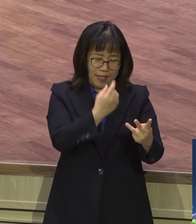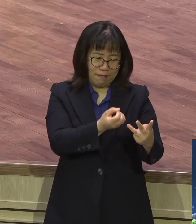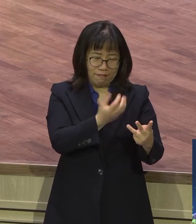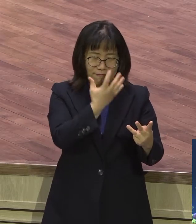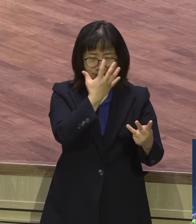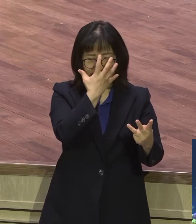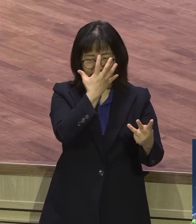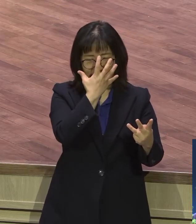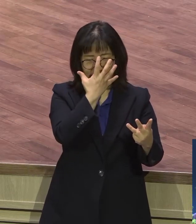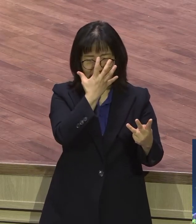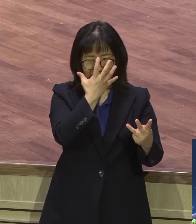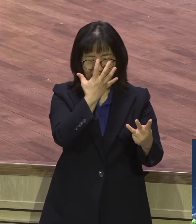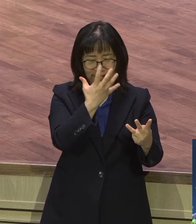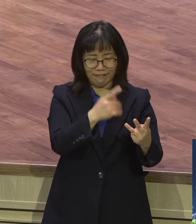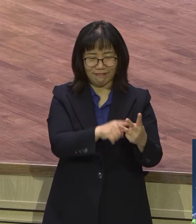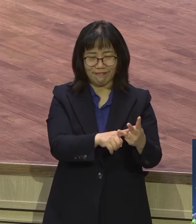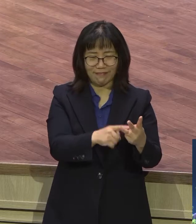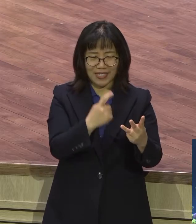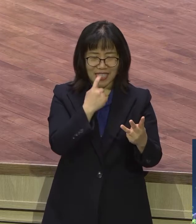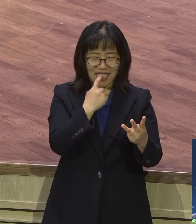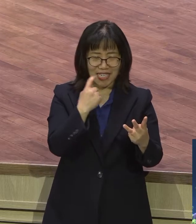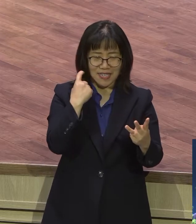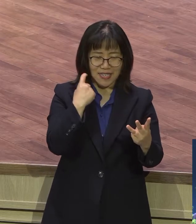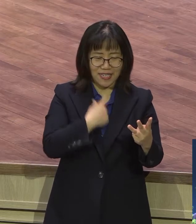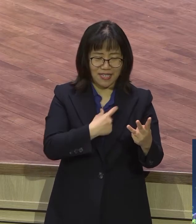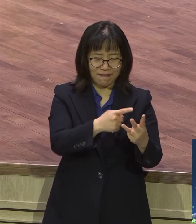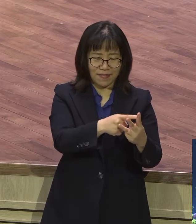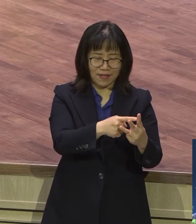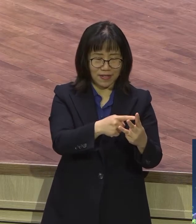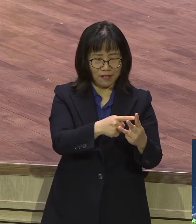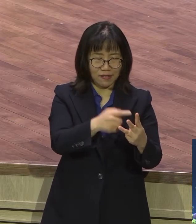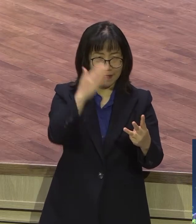신부는 완전 슬픈 같아 보니까 이상도 이러고 그런 신부도 처음 봤네.